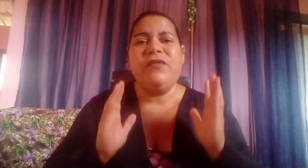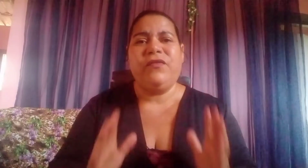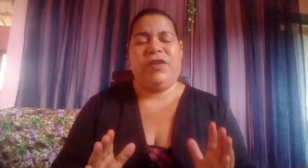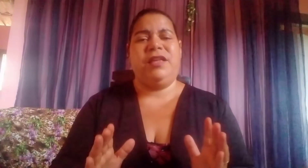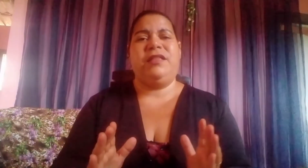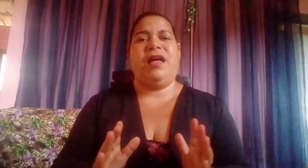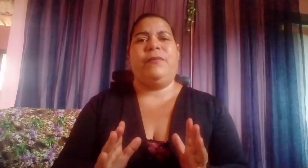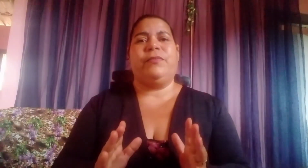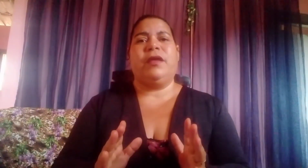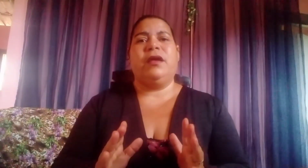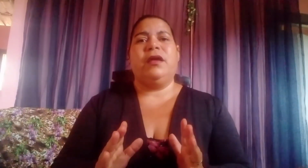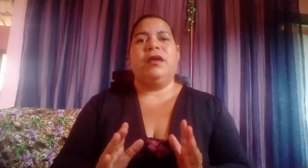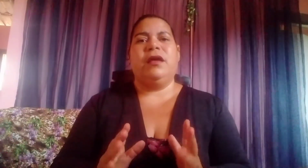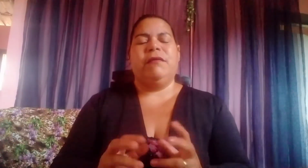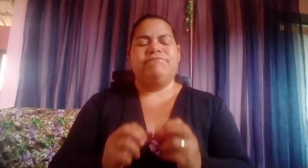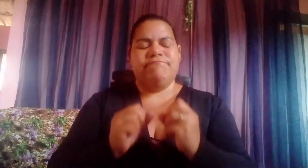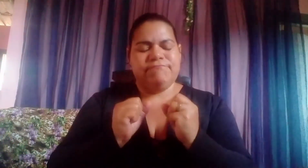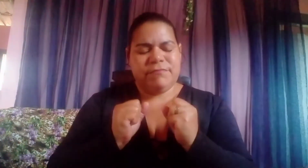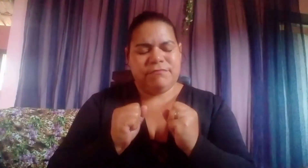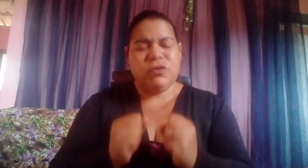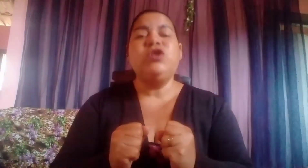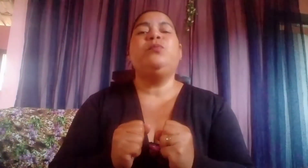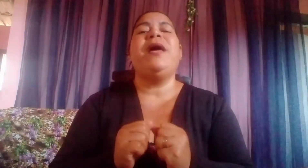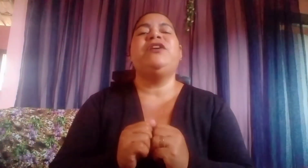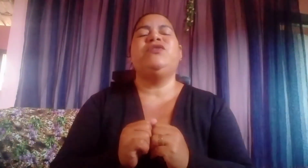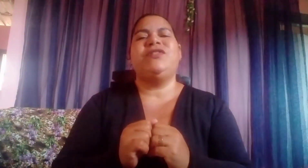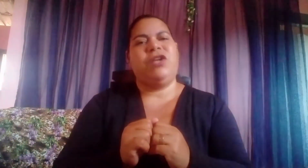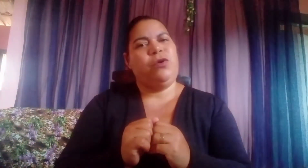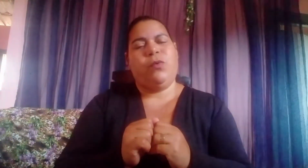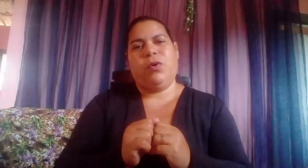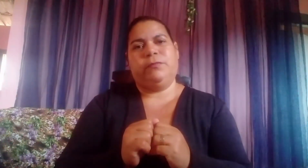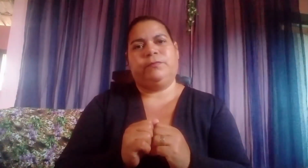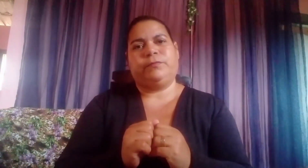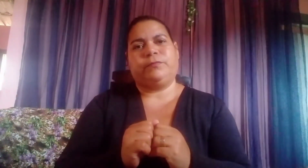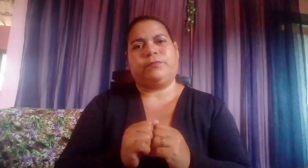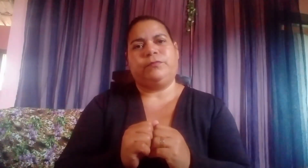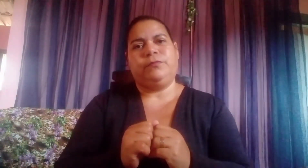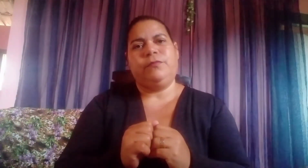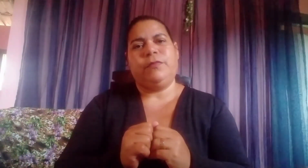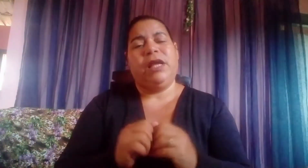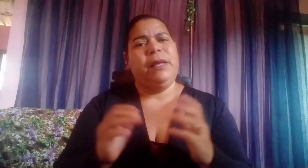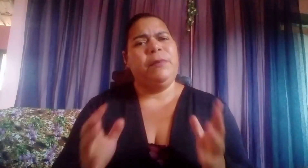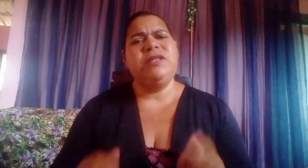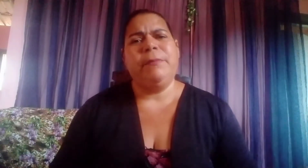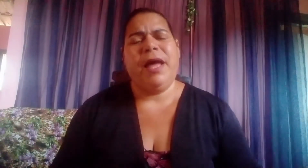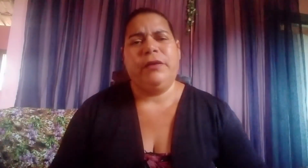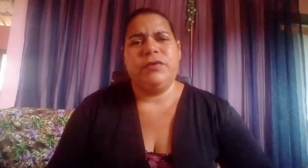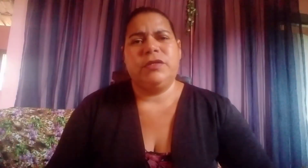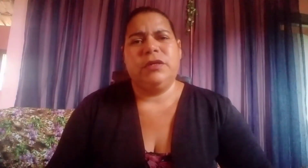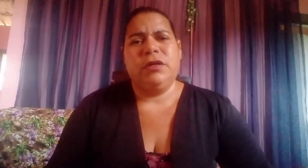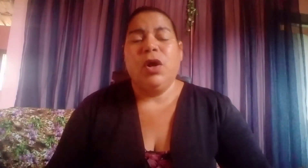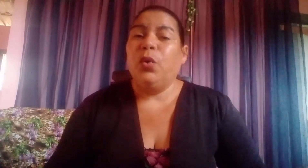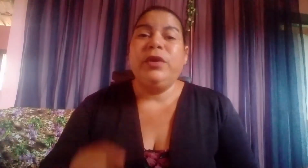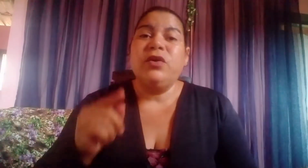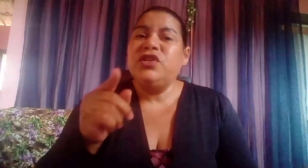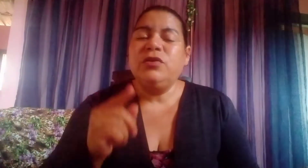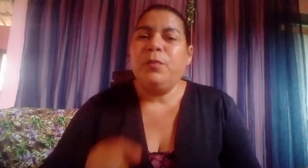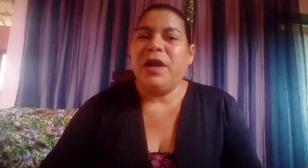vida nos pés do Senhor. Meus amados, o que eu digo para